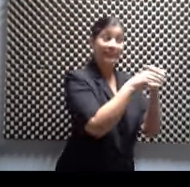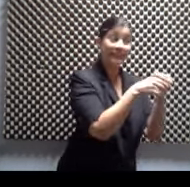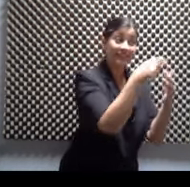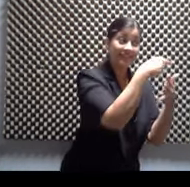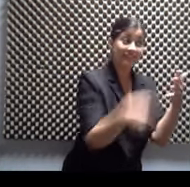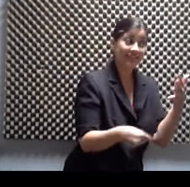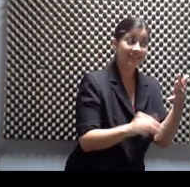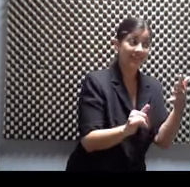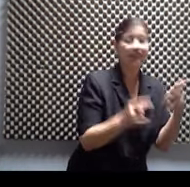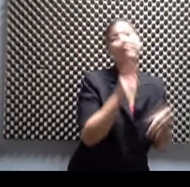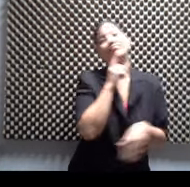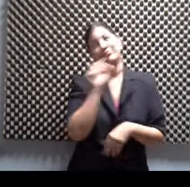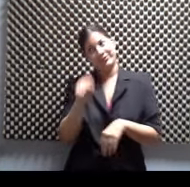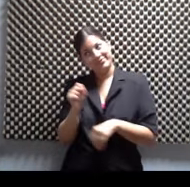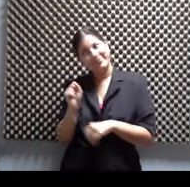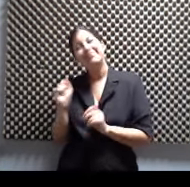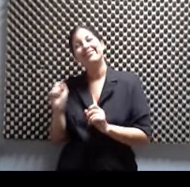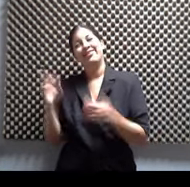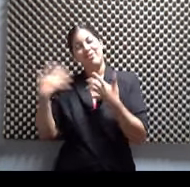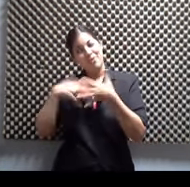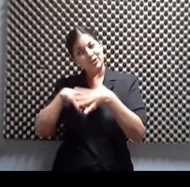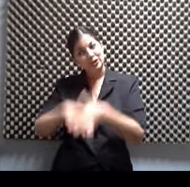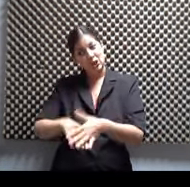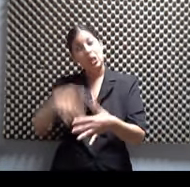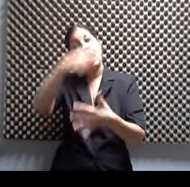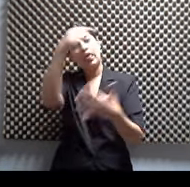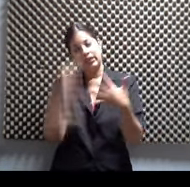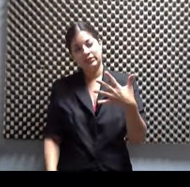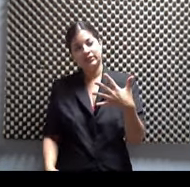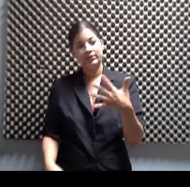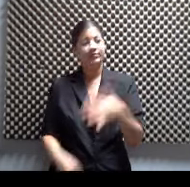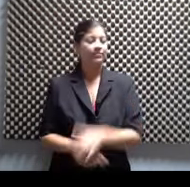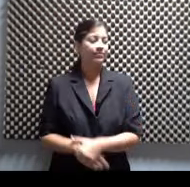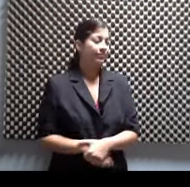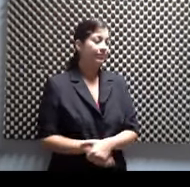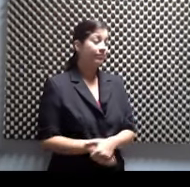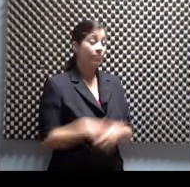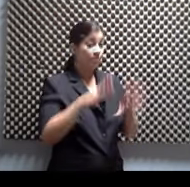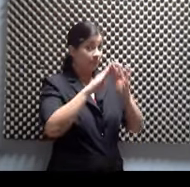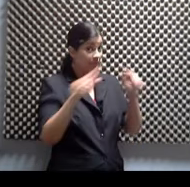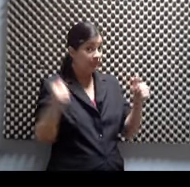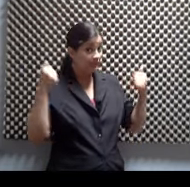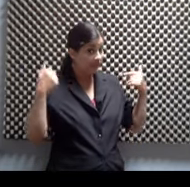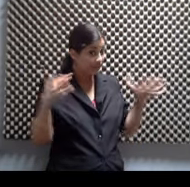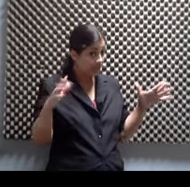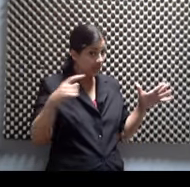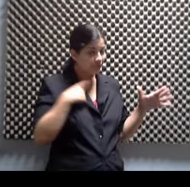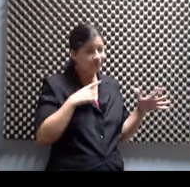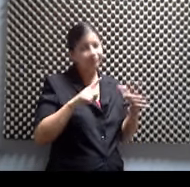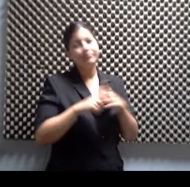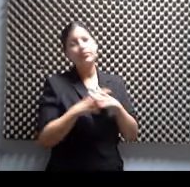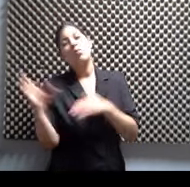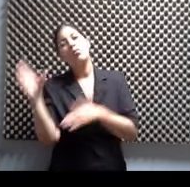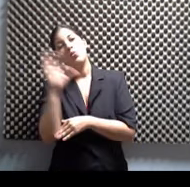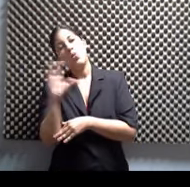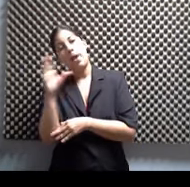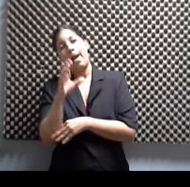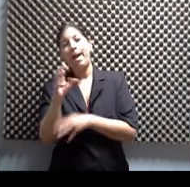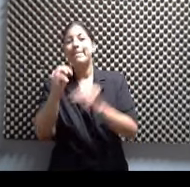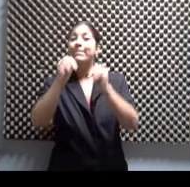fusión es grande. Ajá, es grande. Al terminar el bachillerato empiezo yo a buscar maestrías. Y lo más